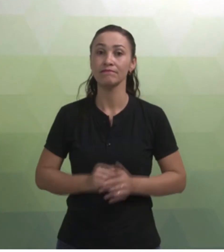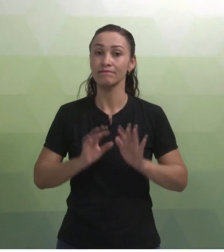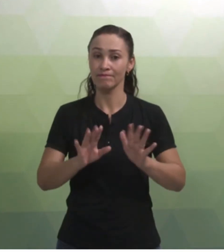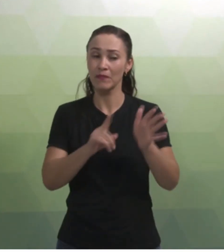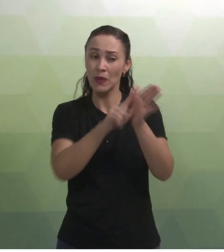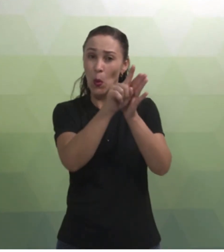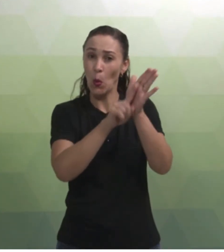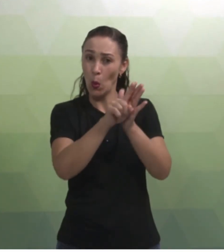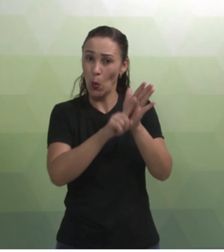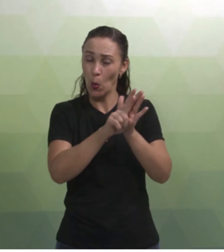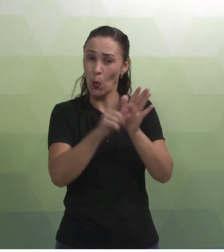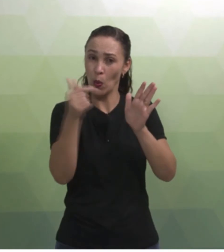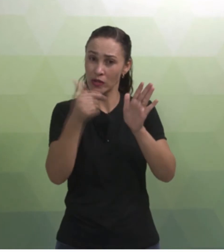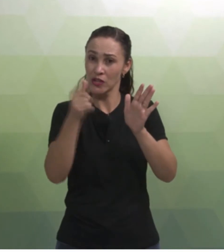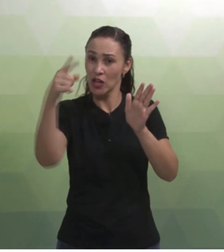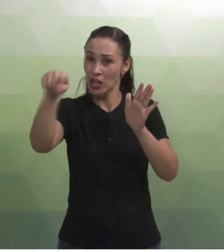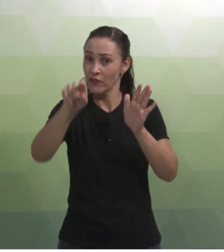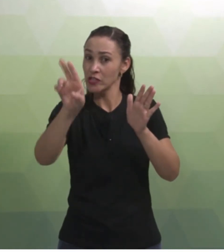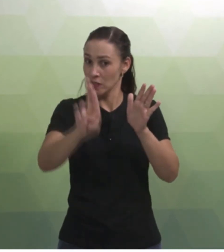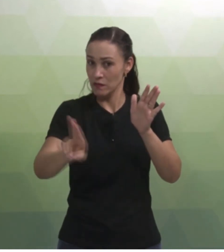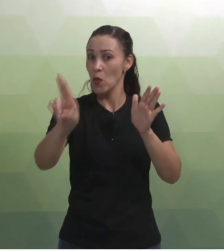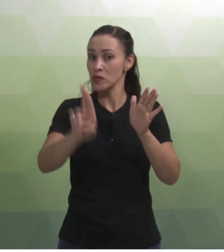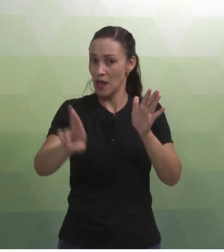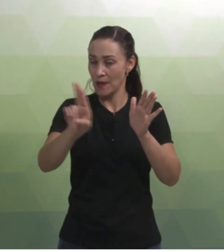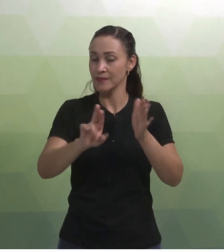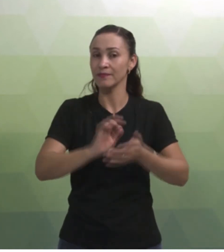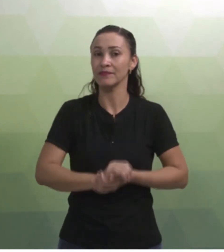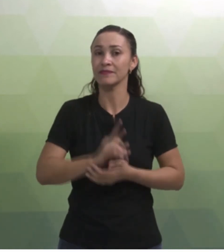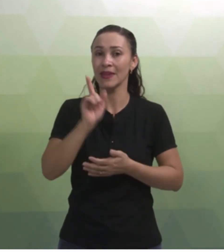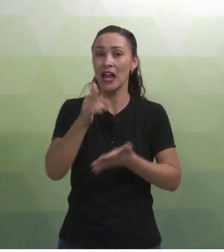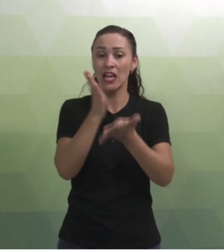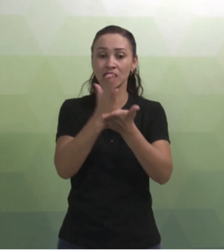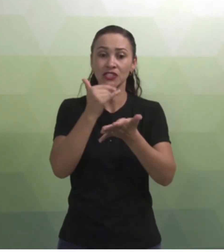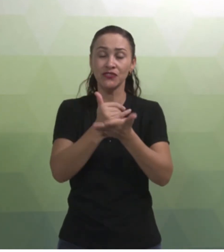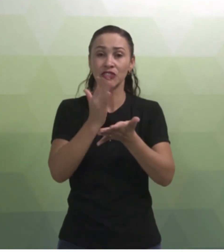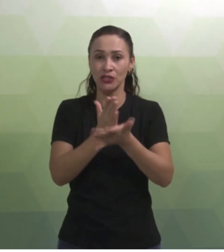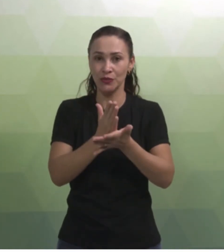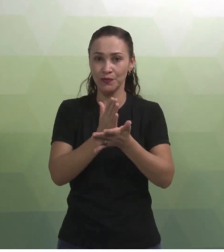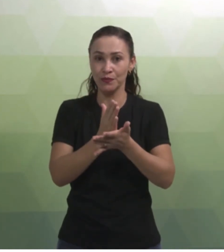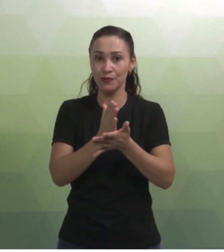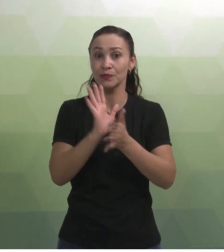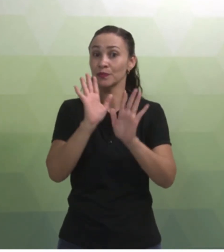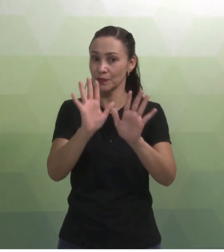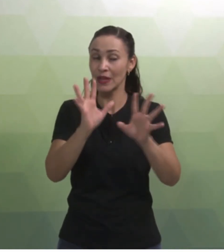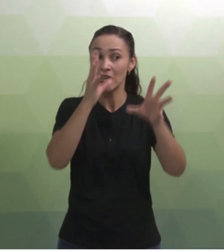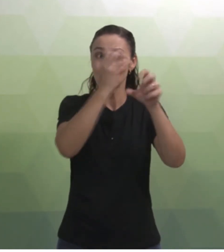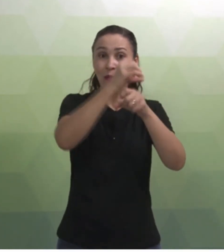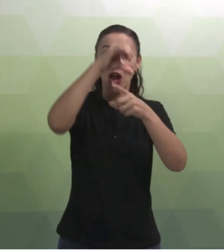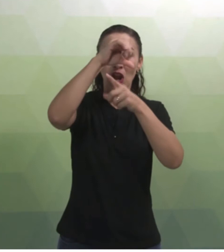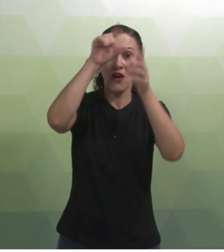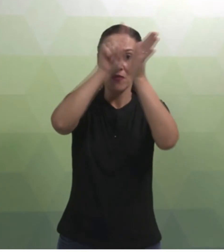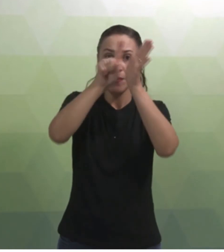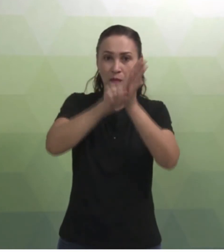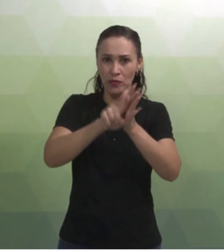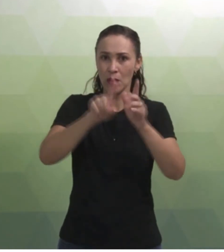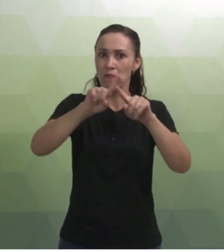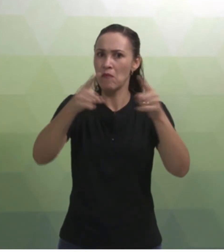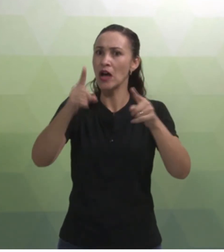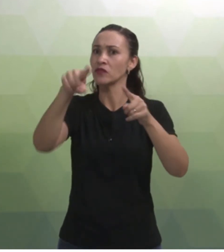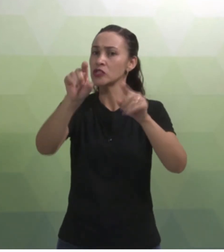Bom, o nosso questionário, o questionário que vocês vão utilizar, ele é dividido, ele tem nove questões. Porém,